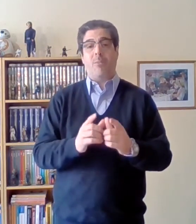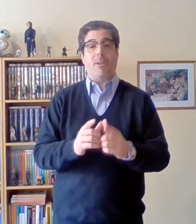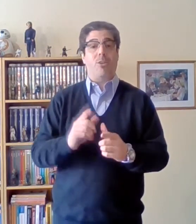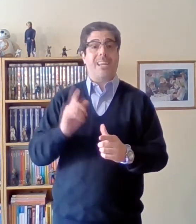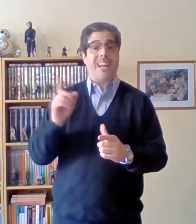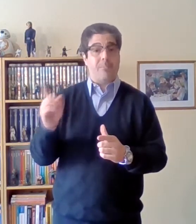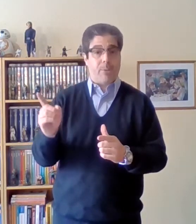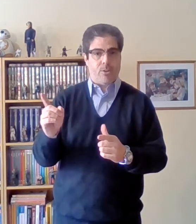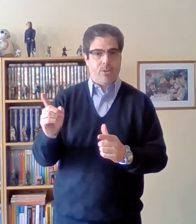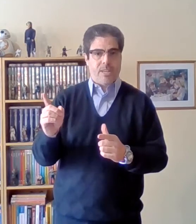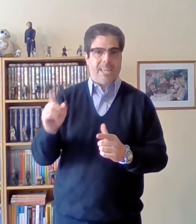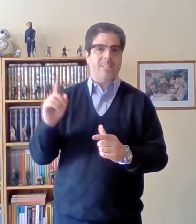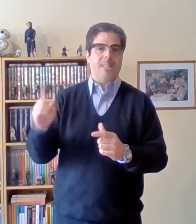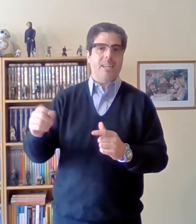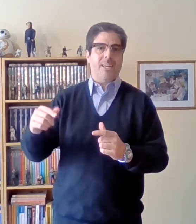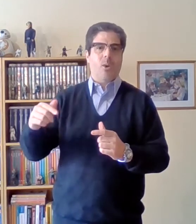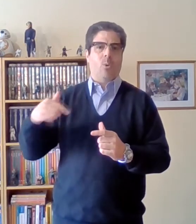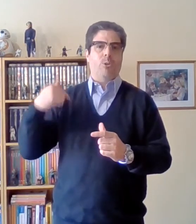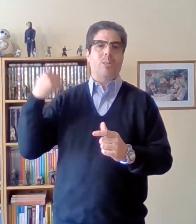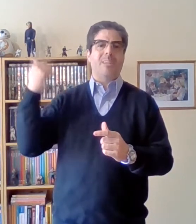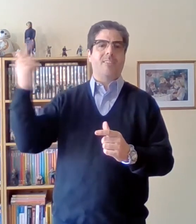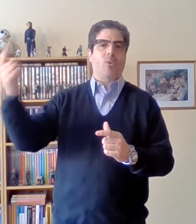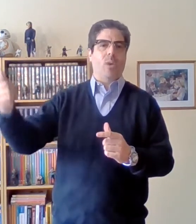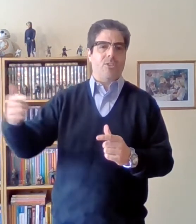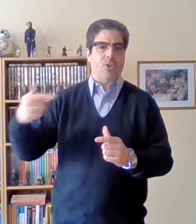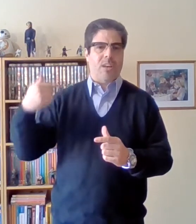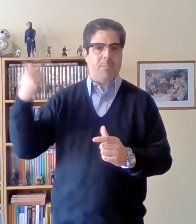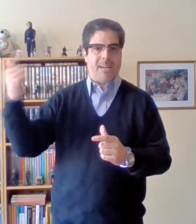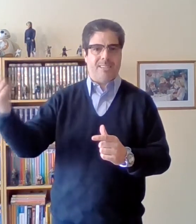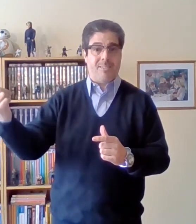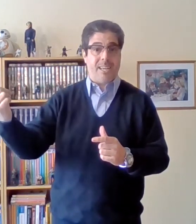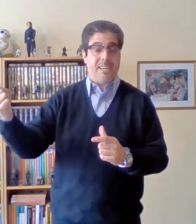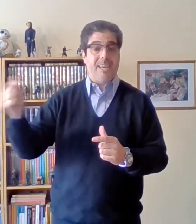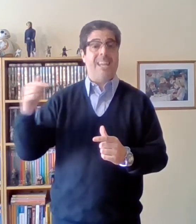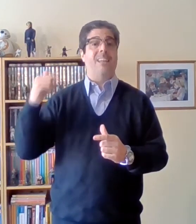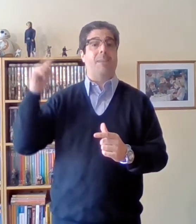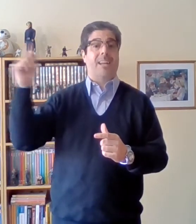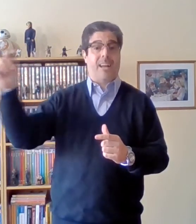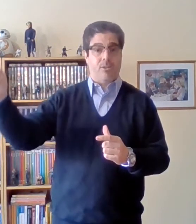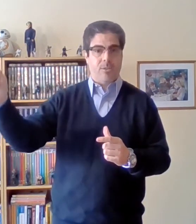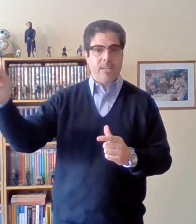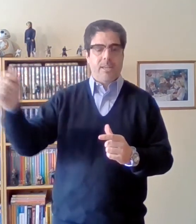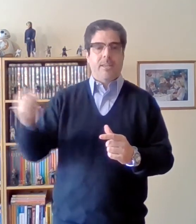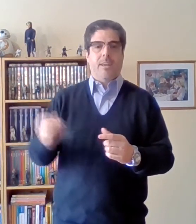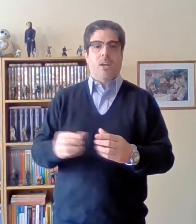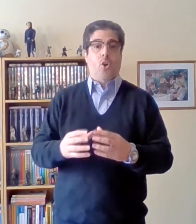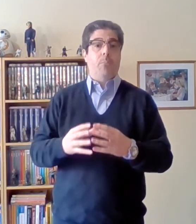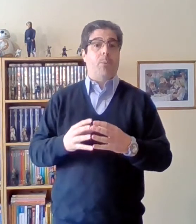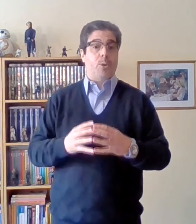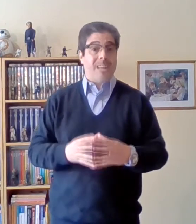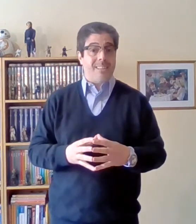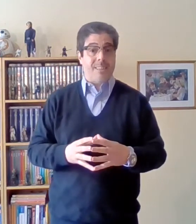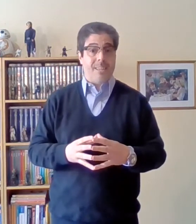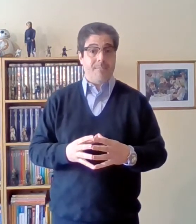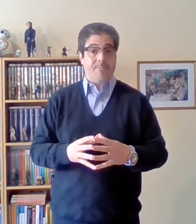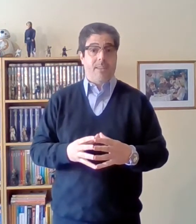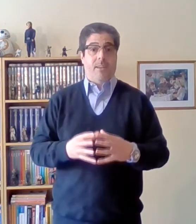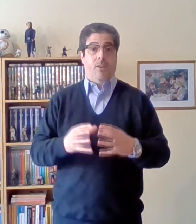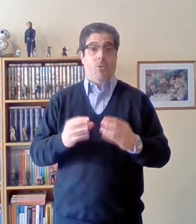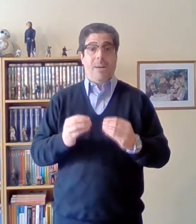valor de cambio que adquiere cuando entra en circulación la mercancía en el mercado lo importante lo más